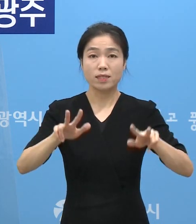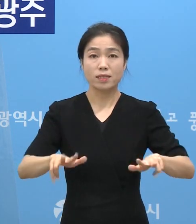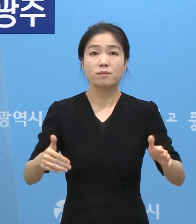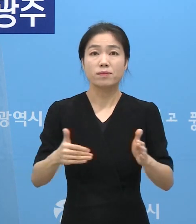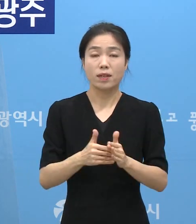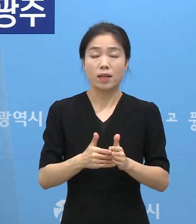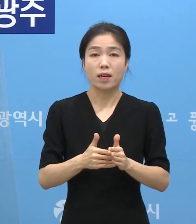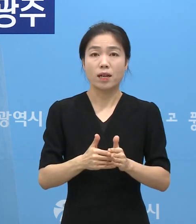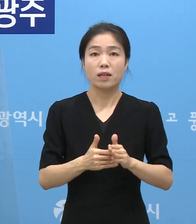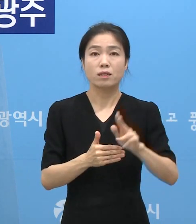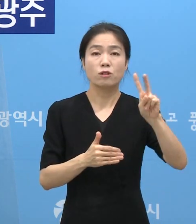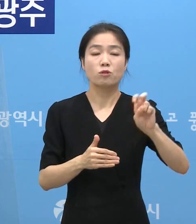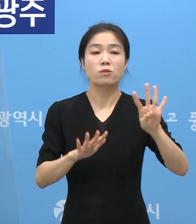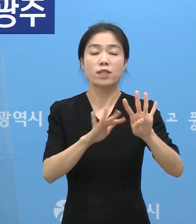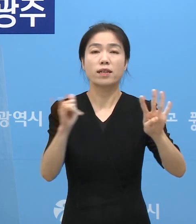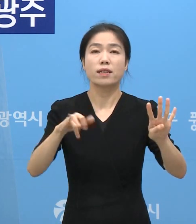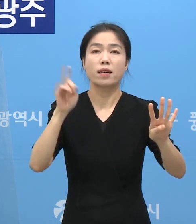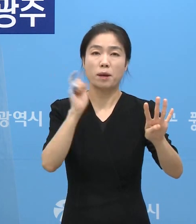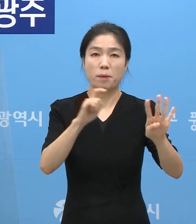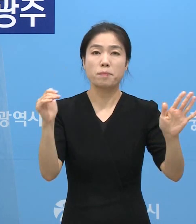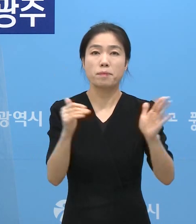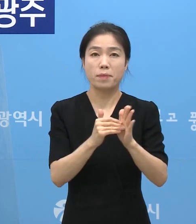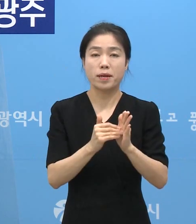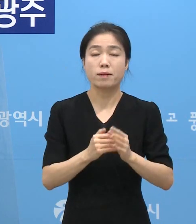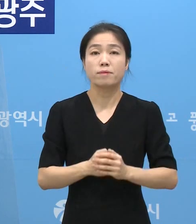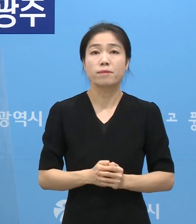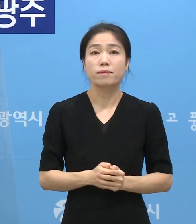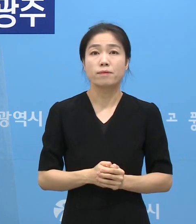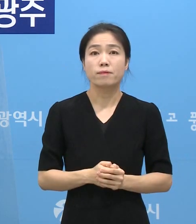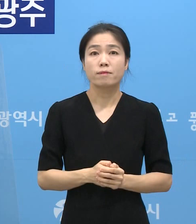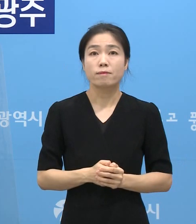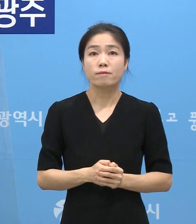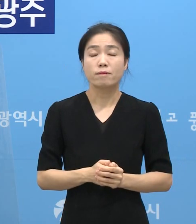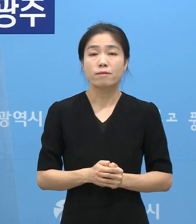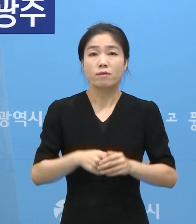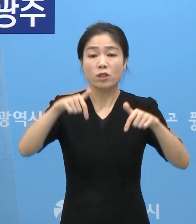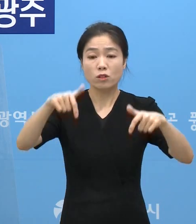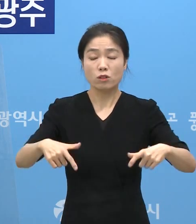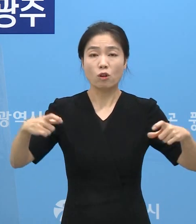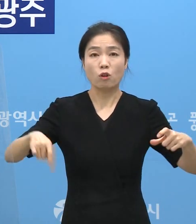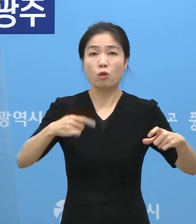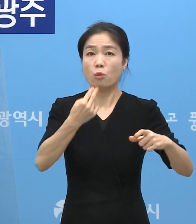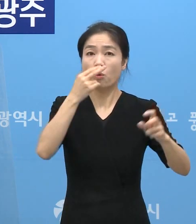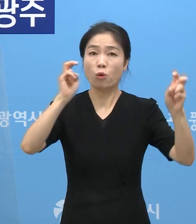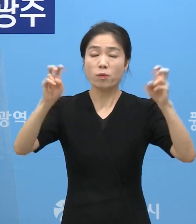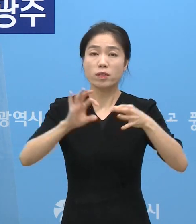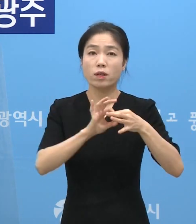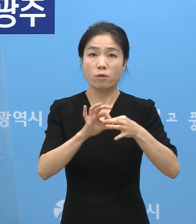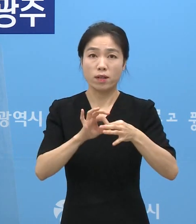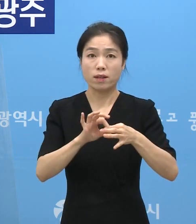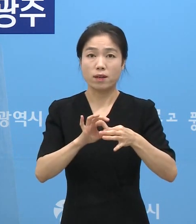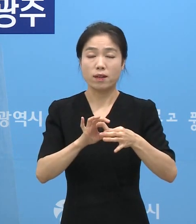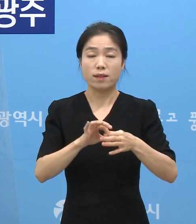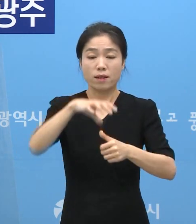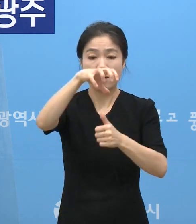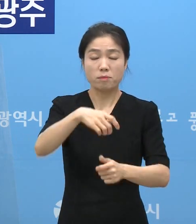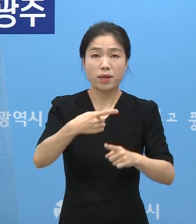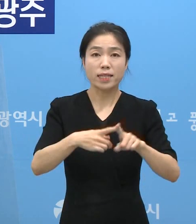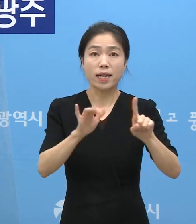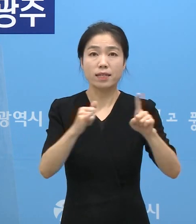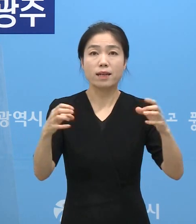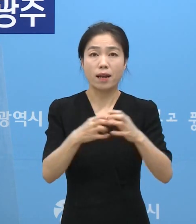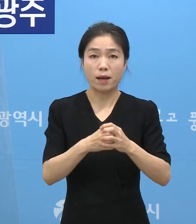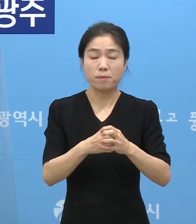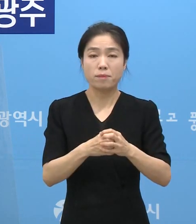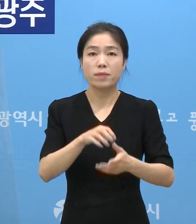24명이 확진 판정을 받았습니다. 서구 소재 보험회사 관련 격리 중 1명을 포함